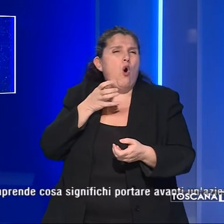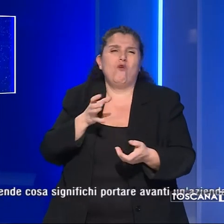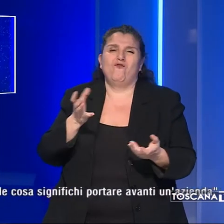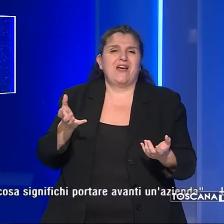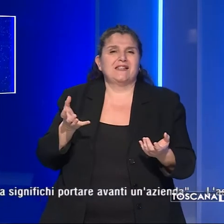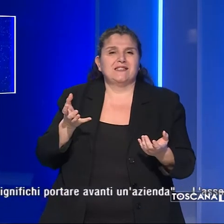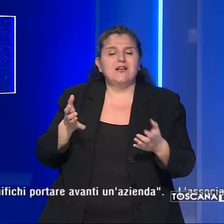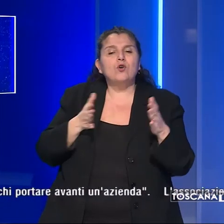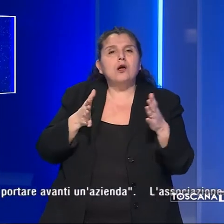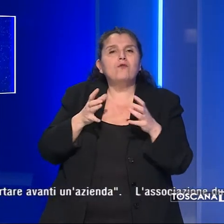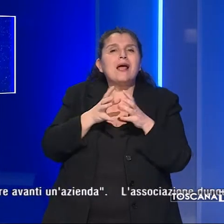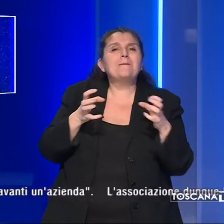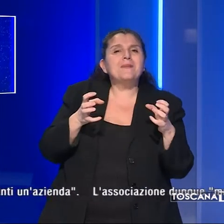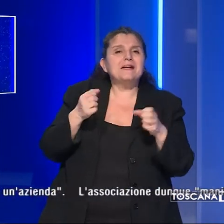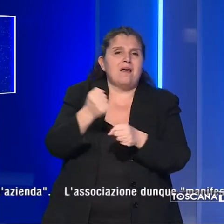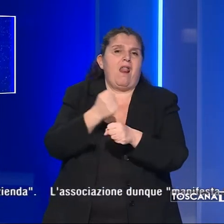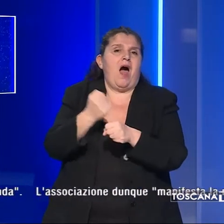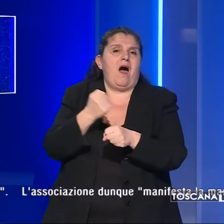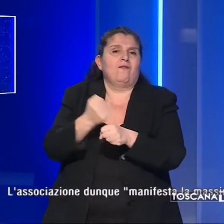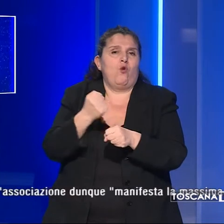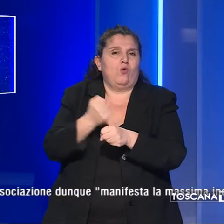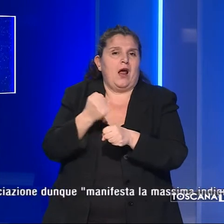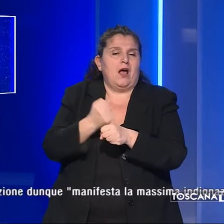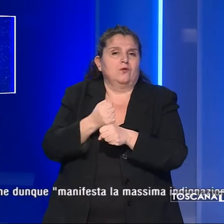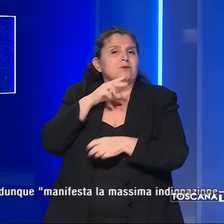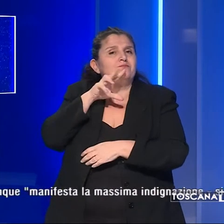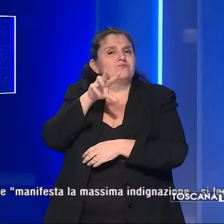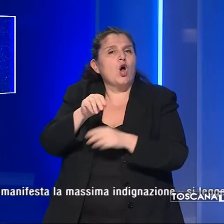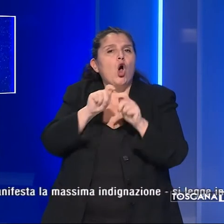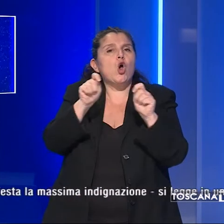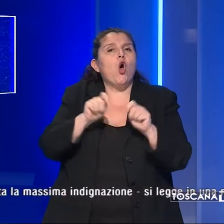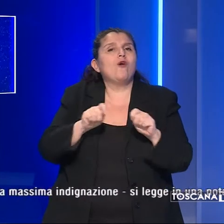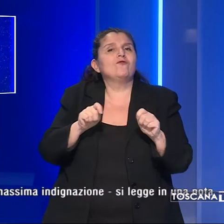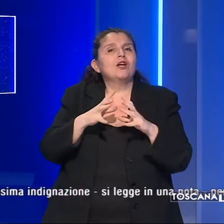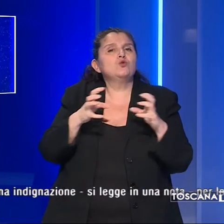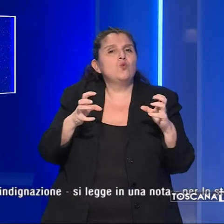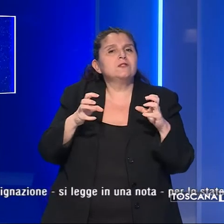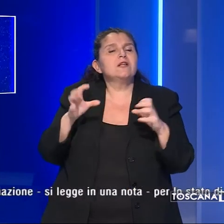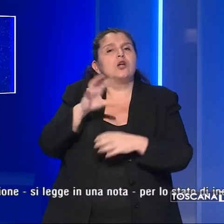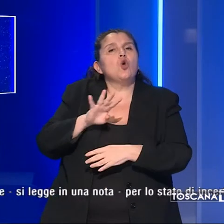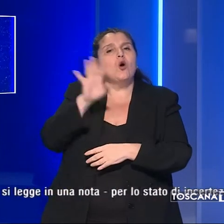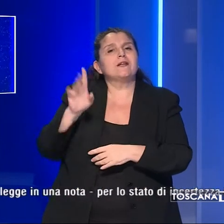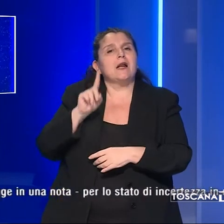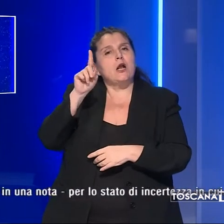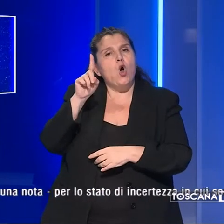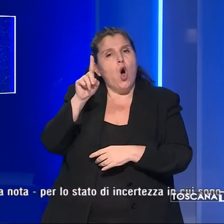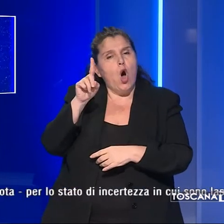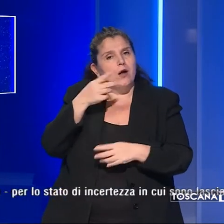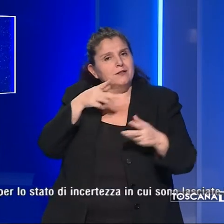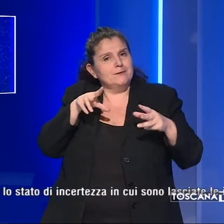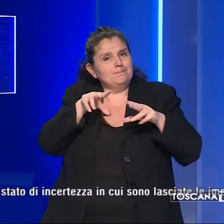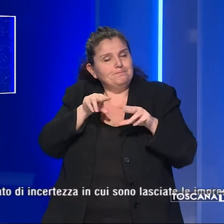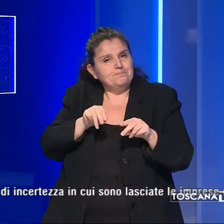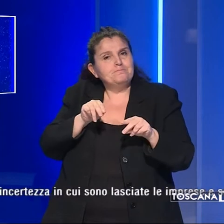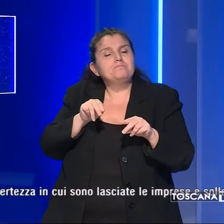confronti di imprese e lavoratori. Lo afferma Confindustria Toscana Nord, secondo cui, evidentemente,